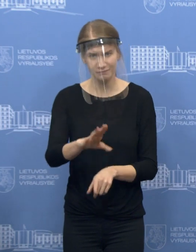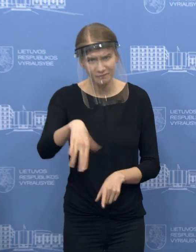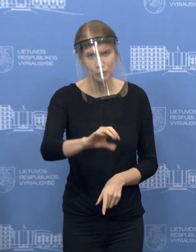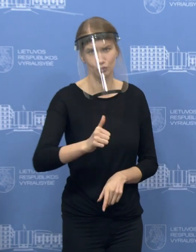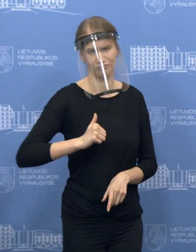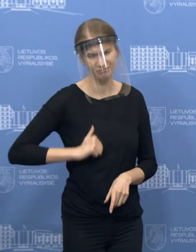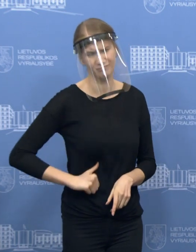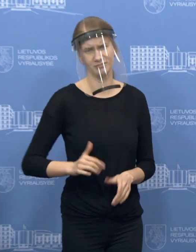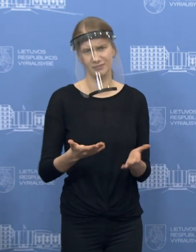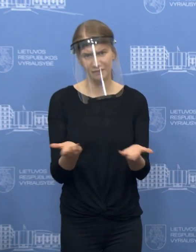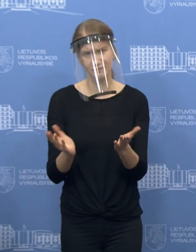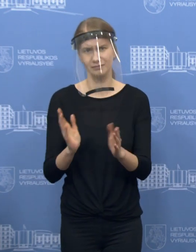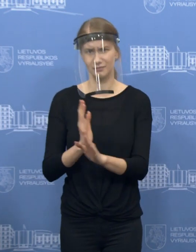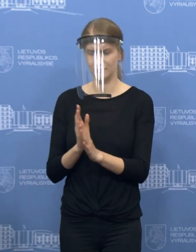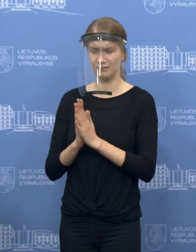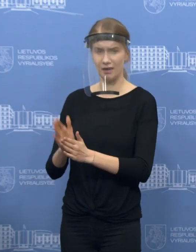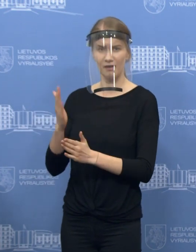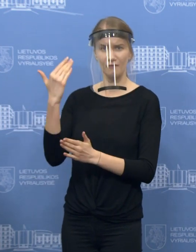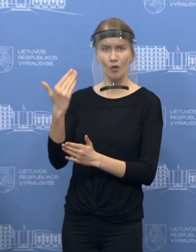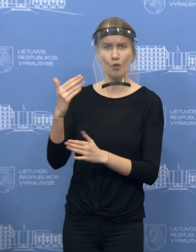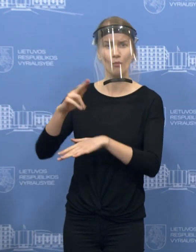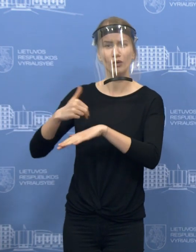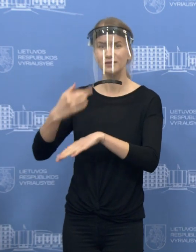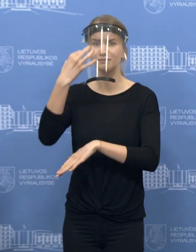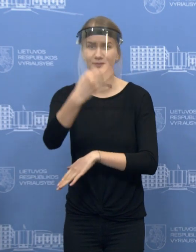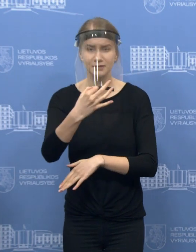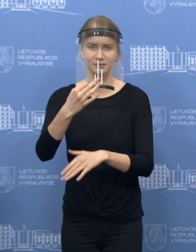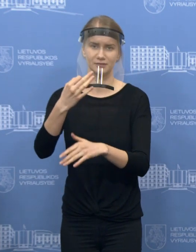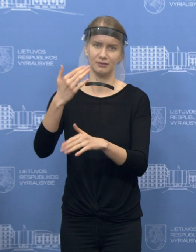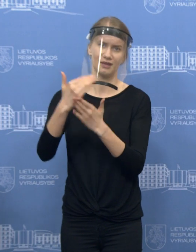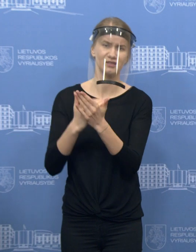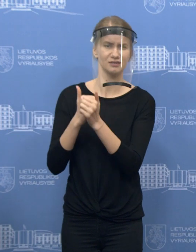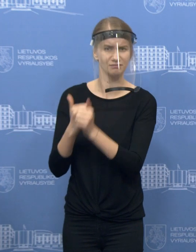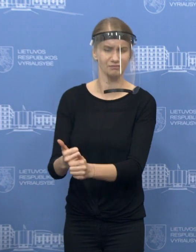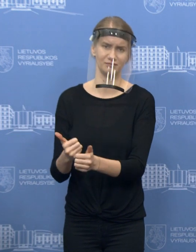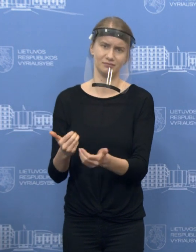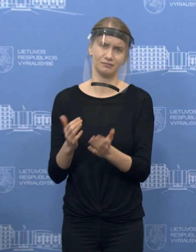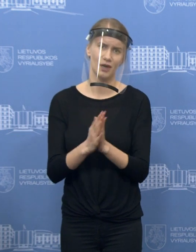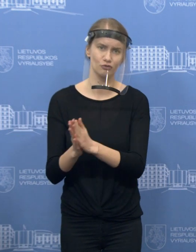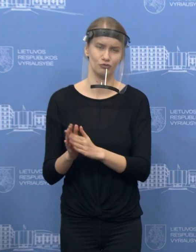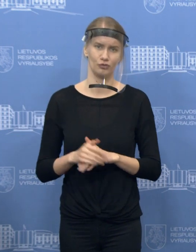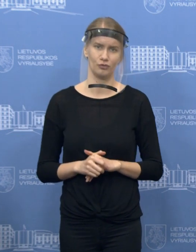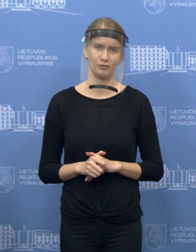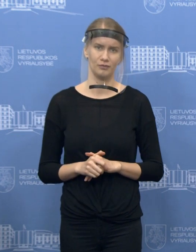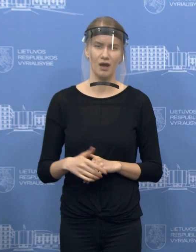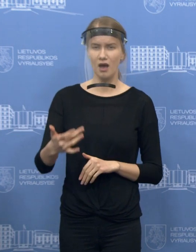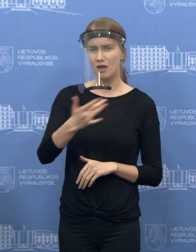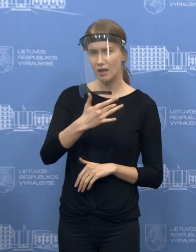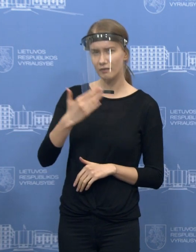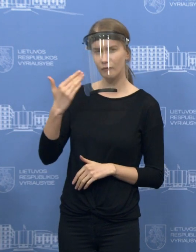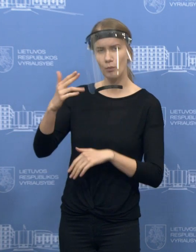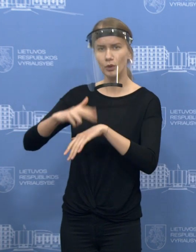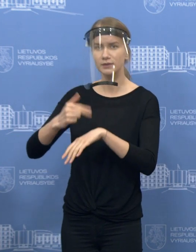tikrai maksimaliai stengsis įspėti ir laikykime tų reikalavimų, tų